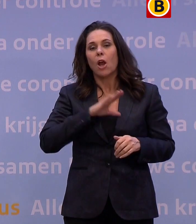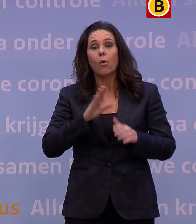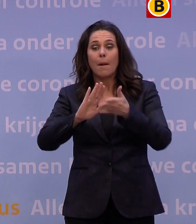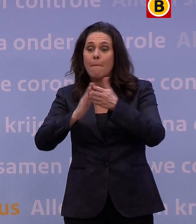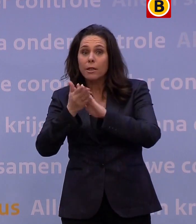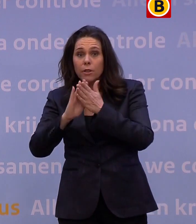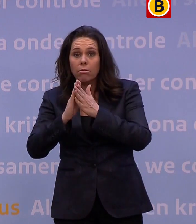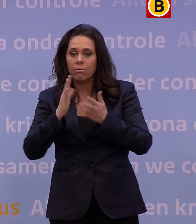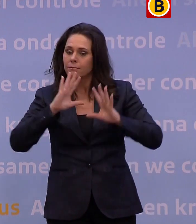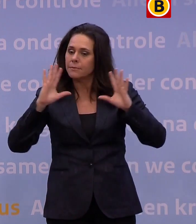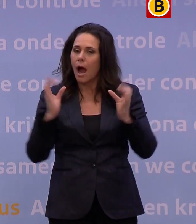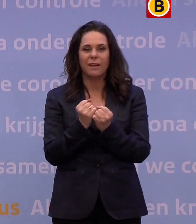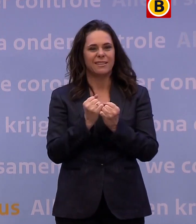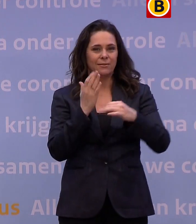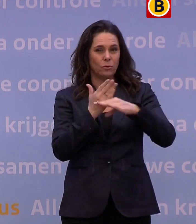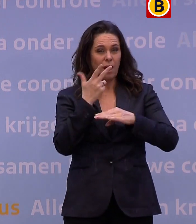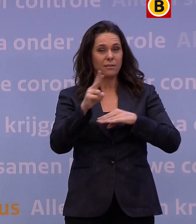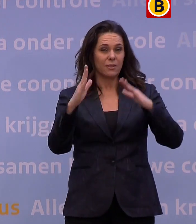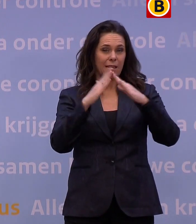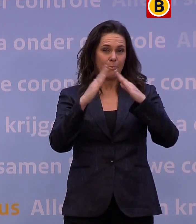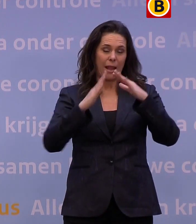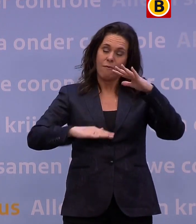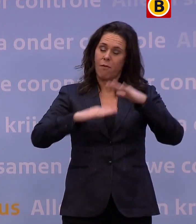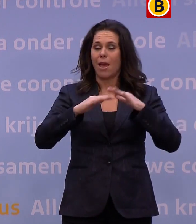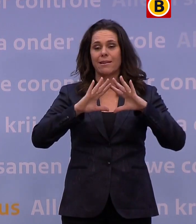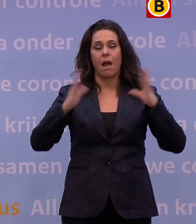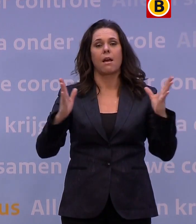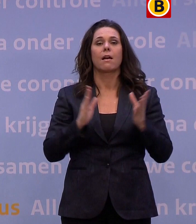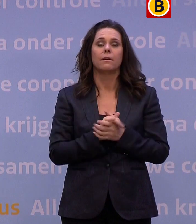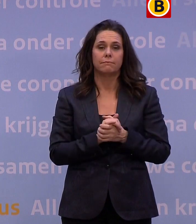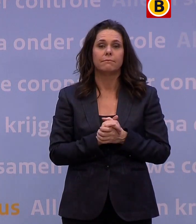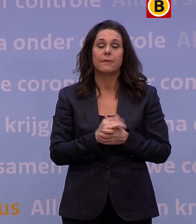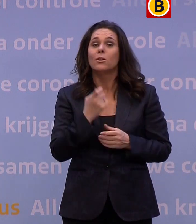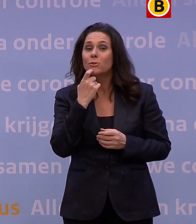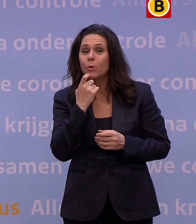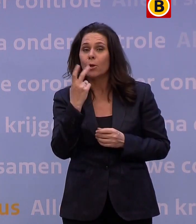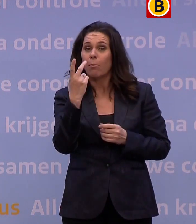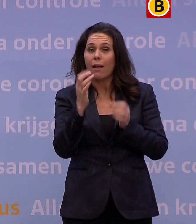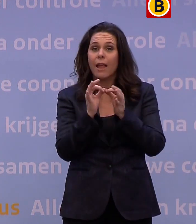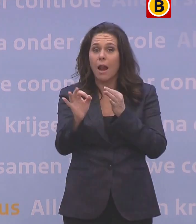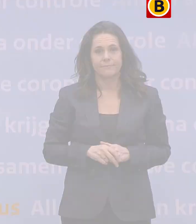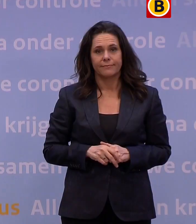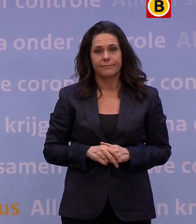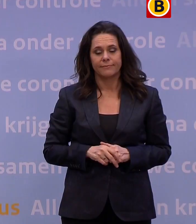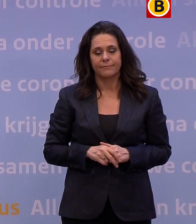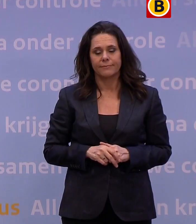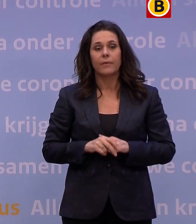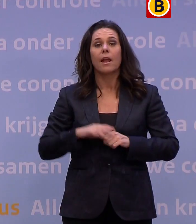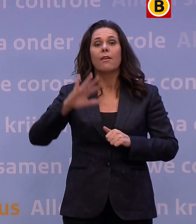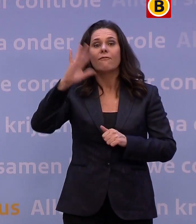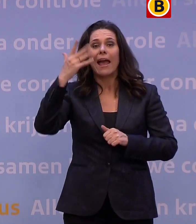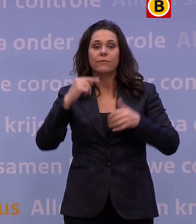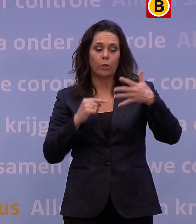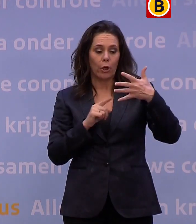mogen vanaf woensdag 28 april weer volledig open. Uiteraard op anderhalve meter afstand. Ten vijfde,